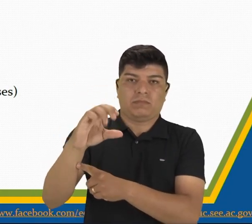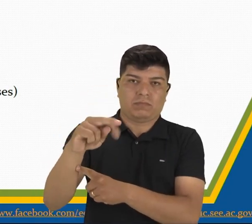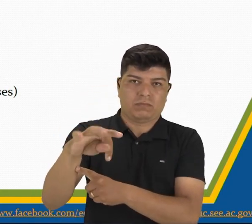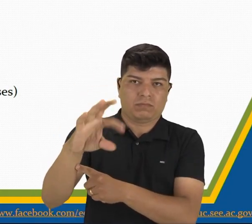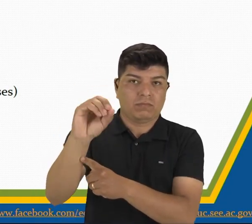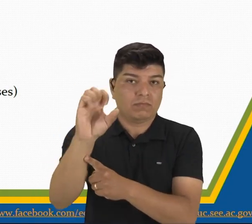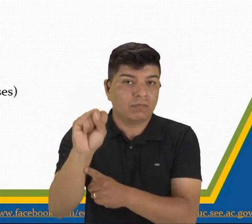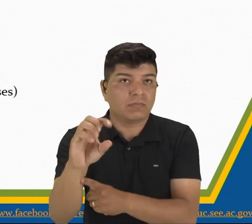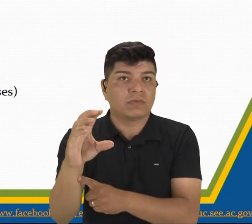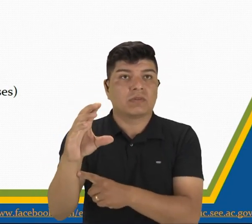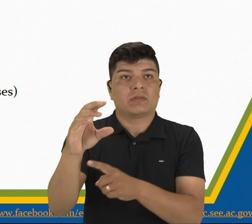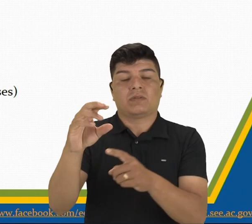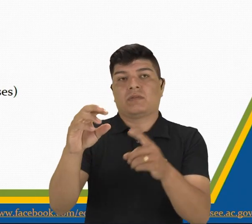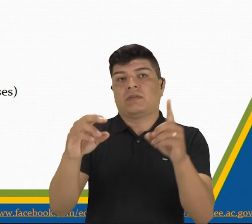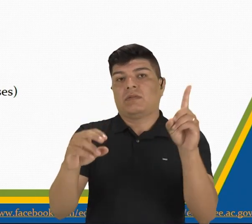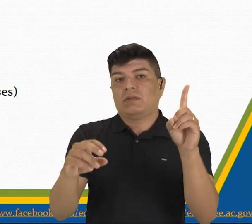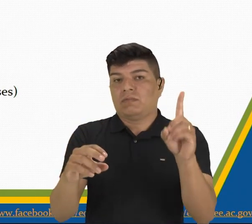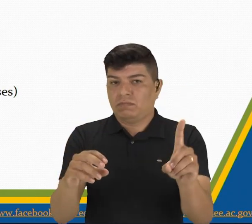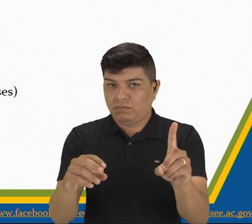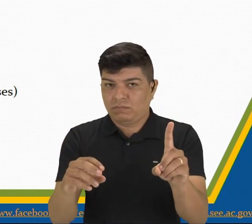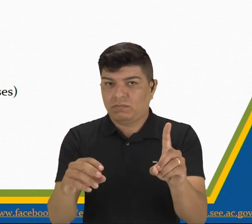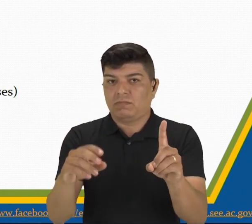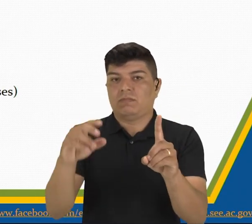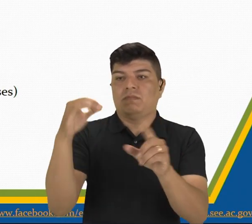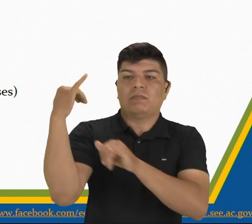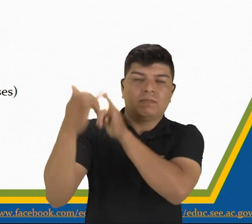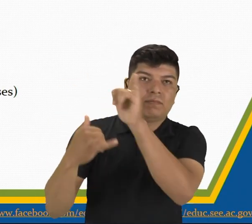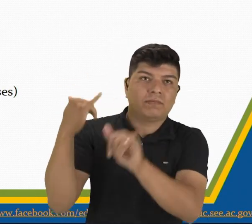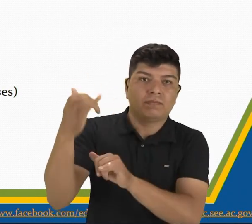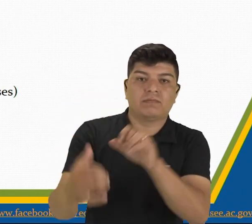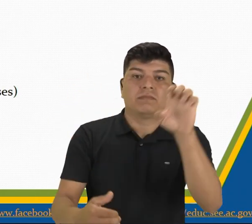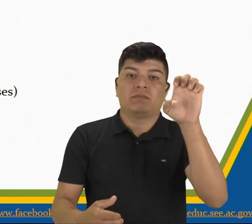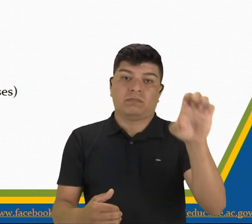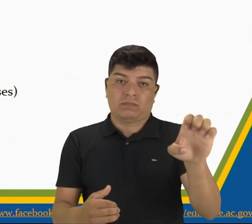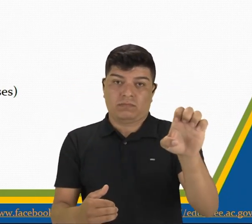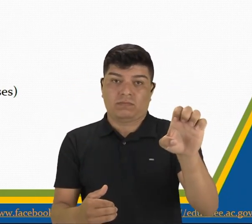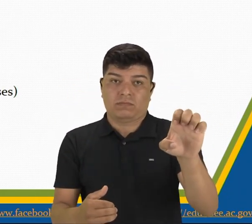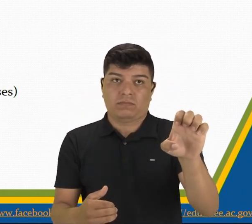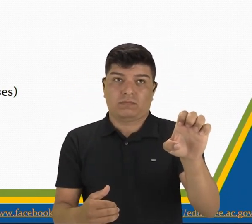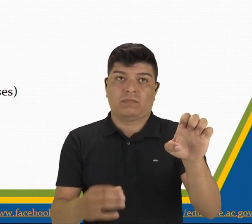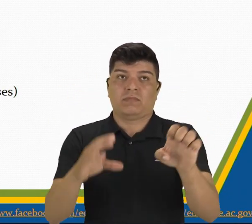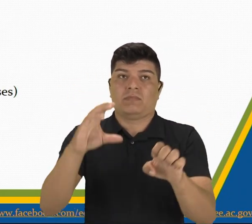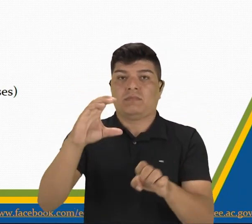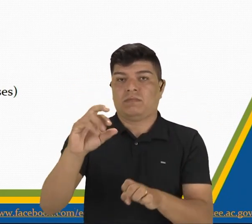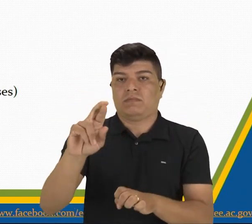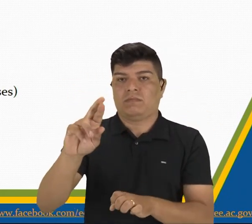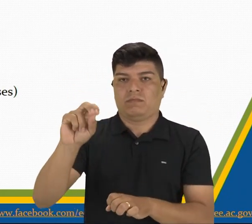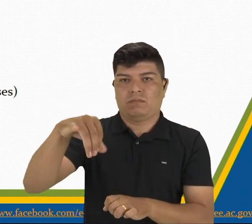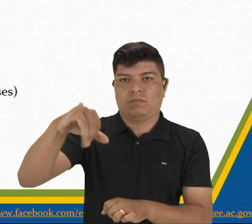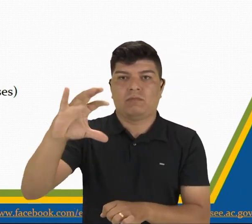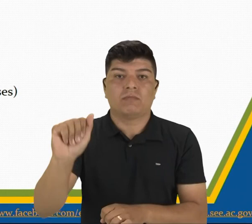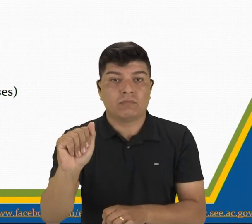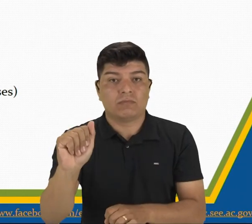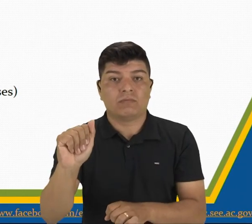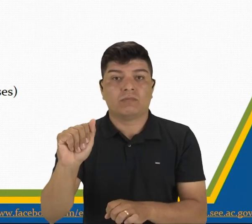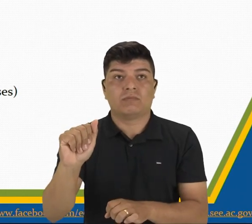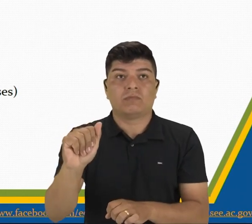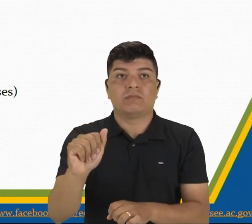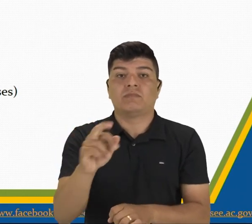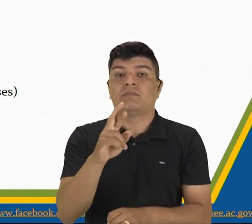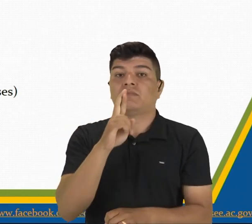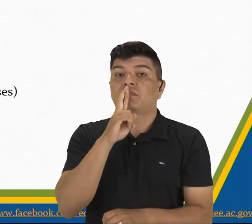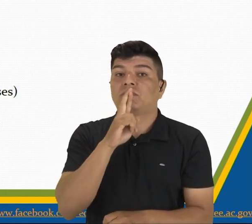Alternativa D. La leyenda. Alternativa E. La crónica. Y nuestra